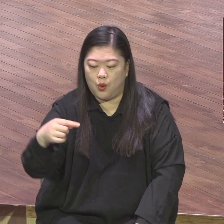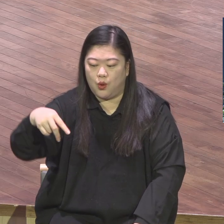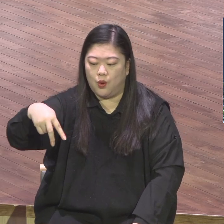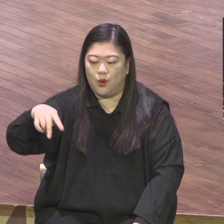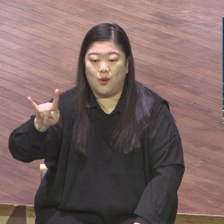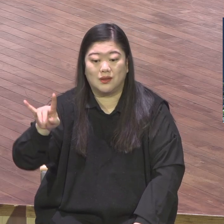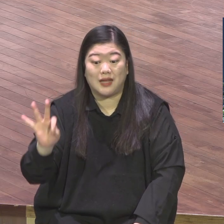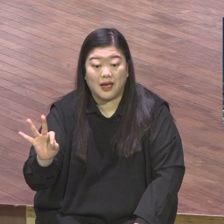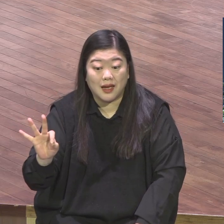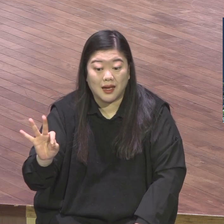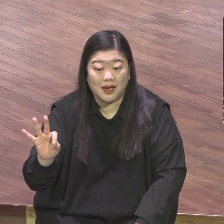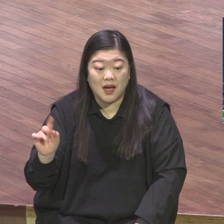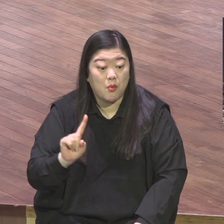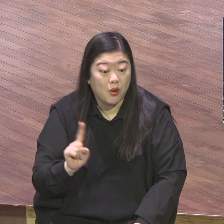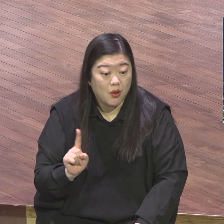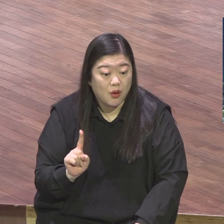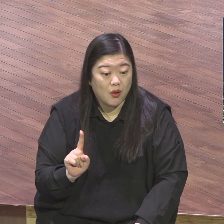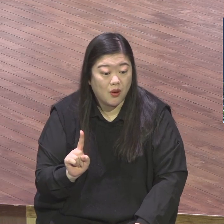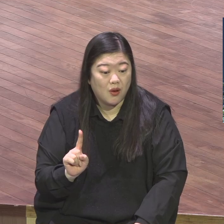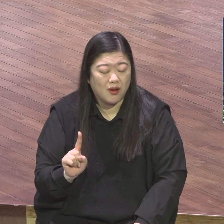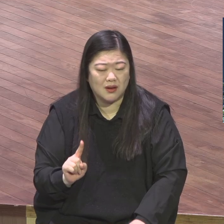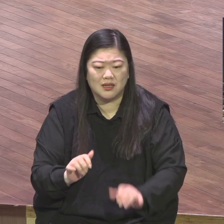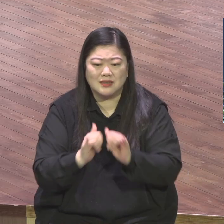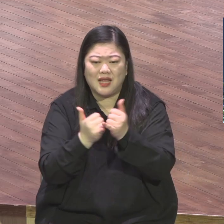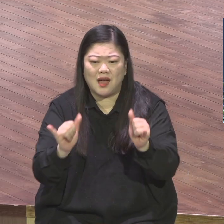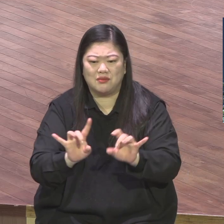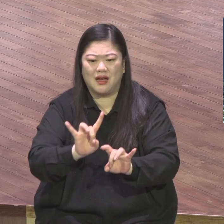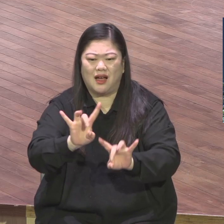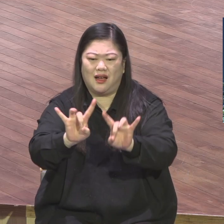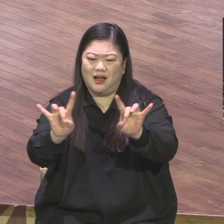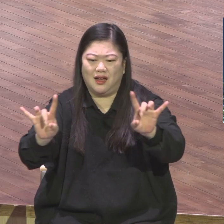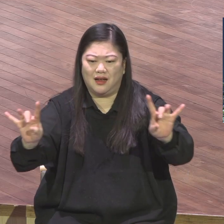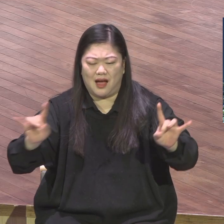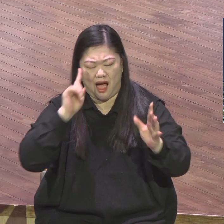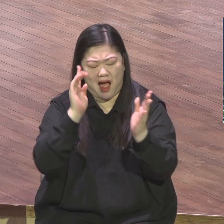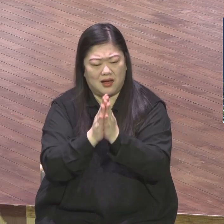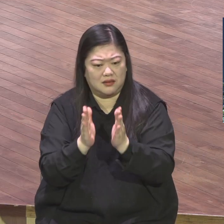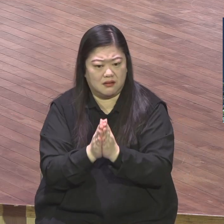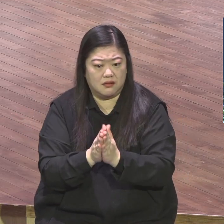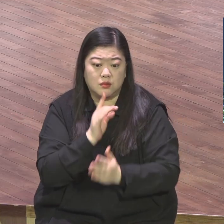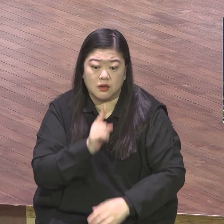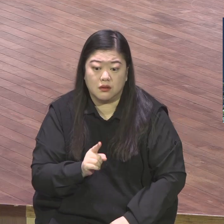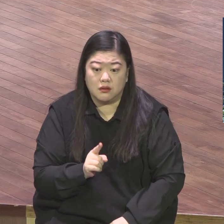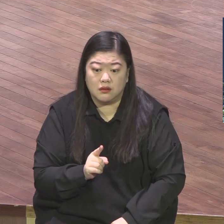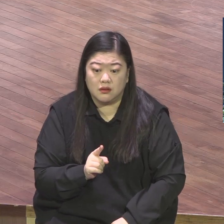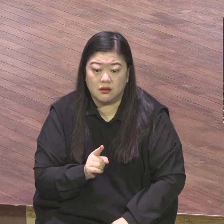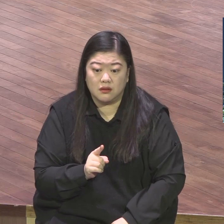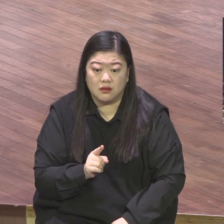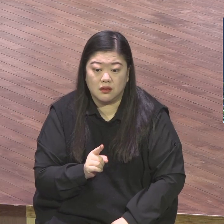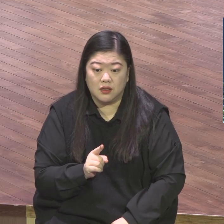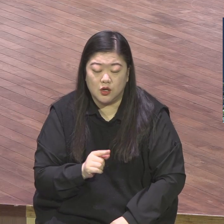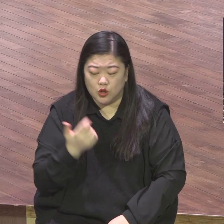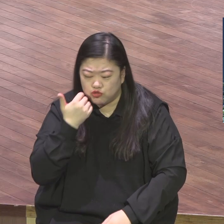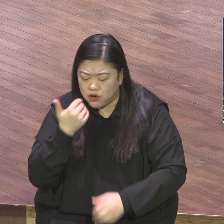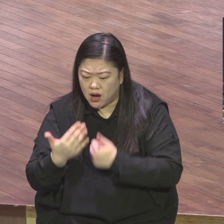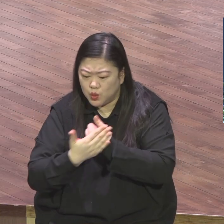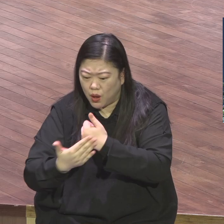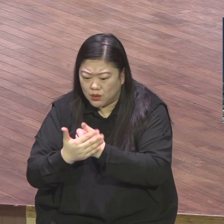각자 도생 창식 3장 6장 11장 이 현장을 보여주는 자기